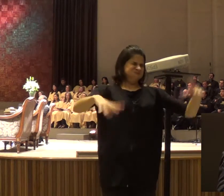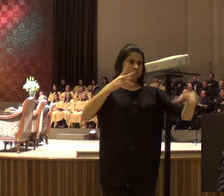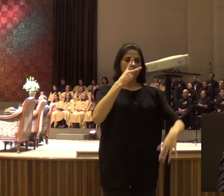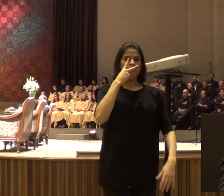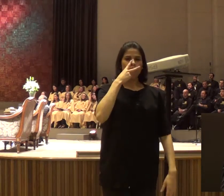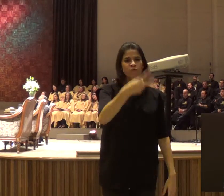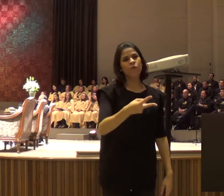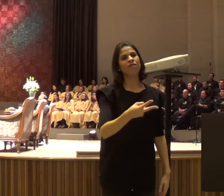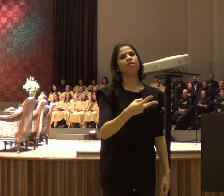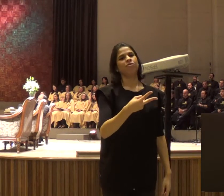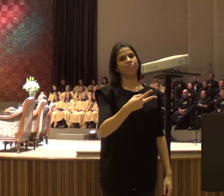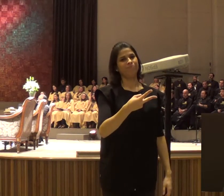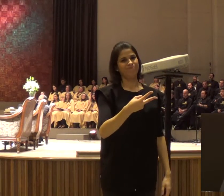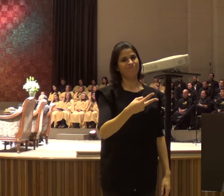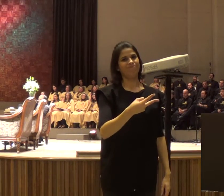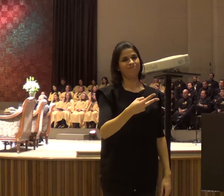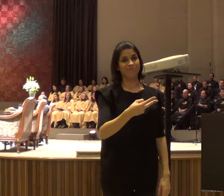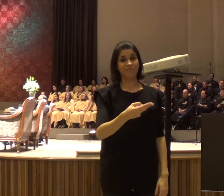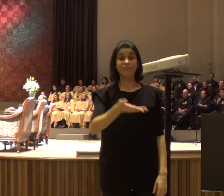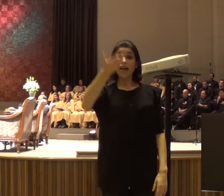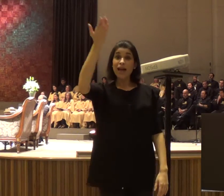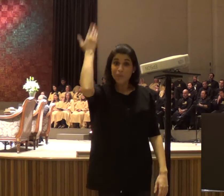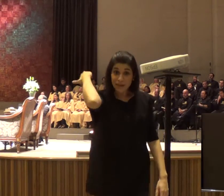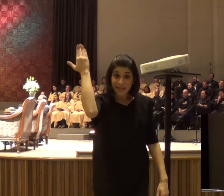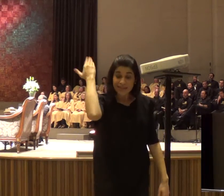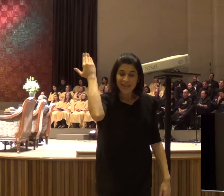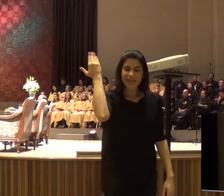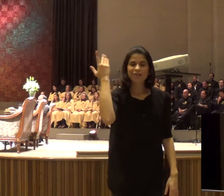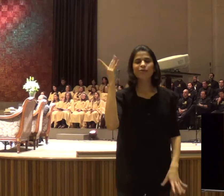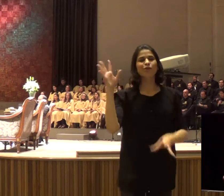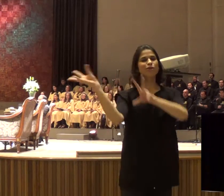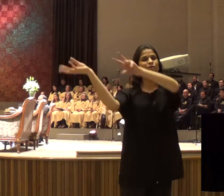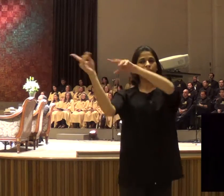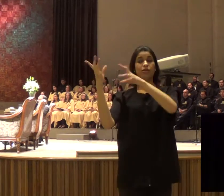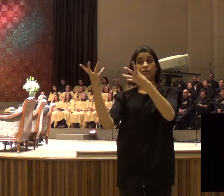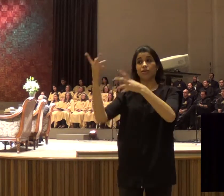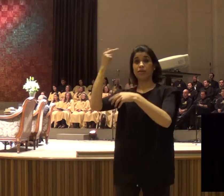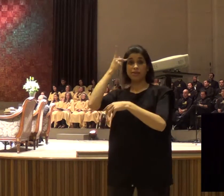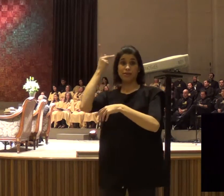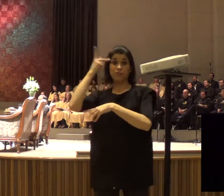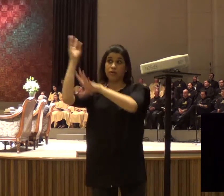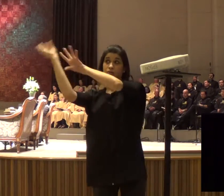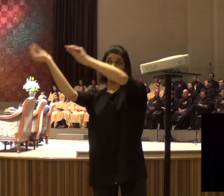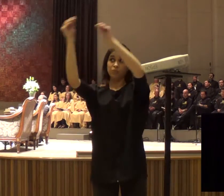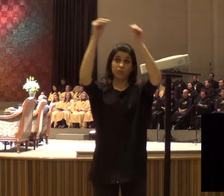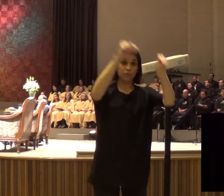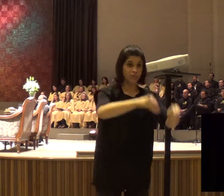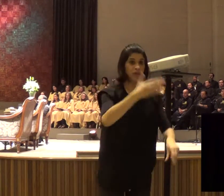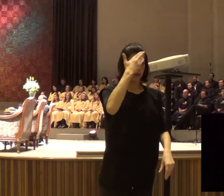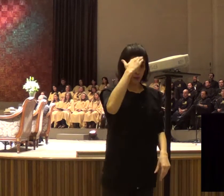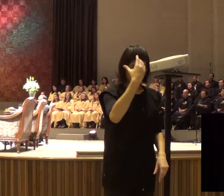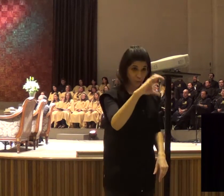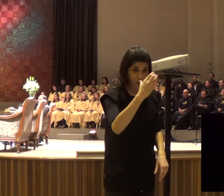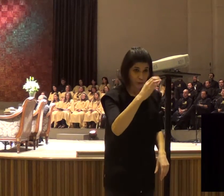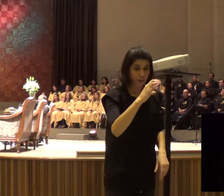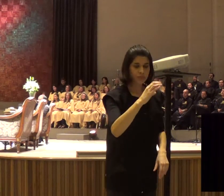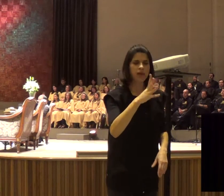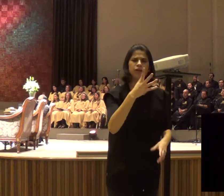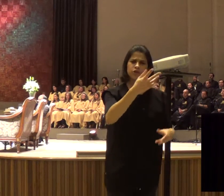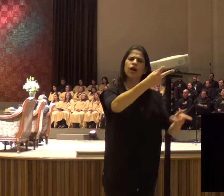Curitiba, envolvia, uma série de decisões, nós tínhamos recebido o convite dessa igreja, para